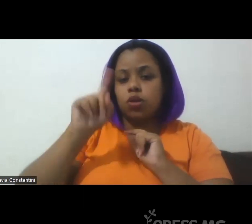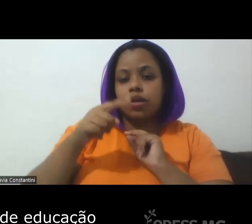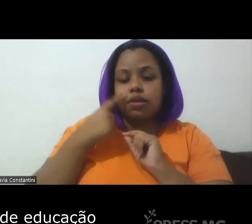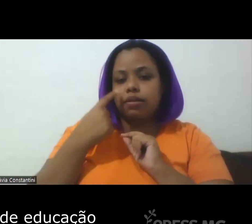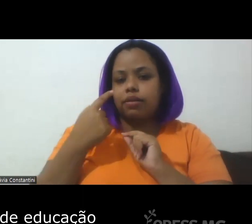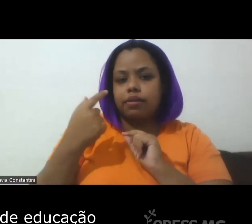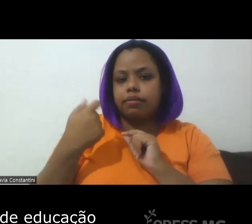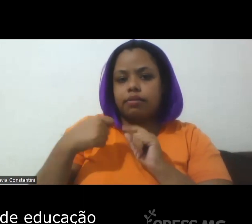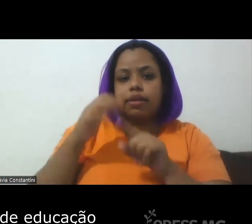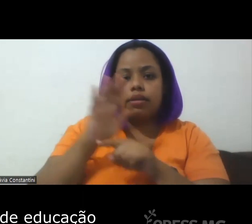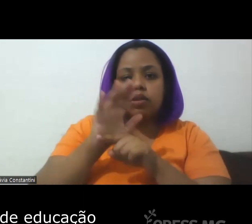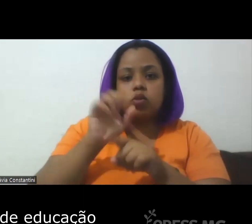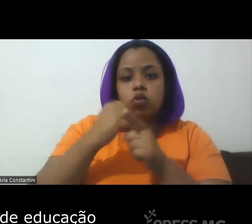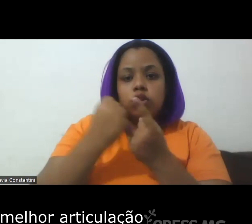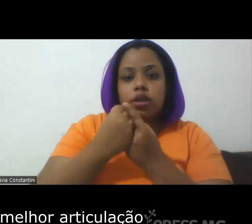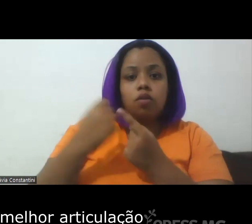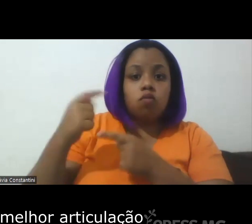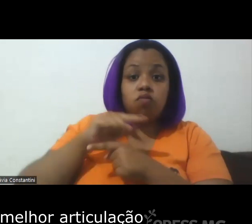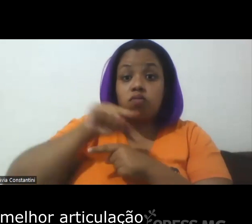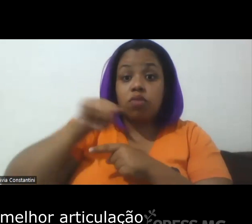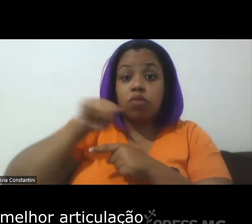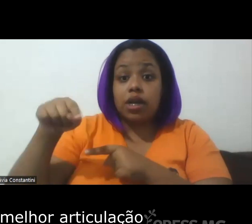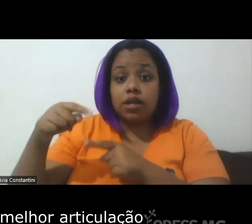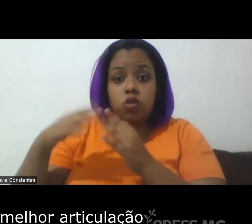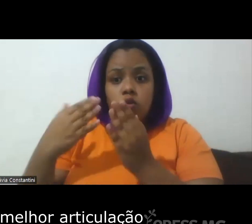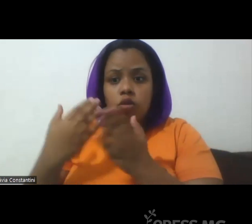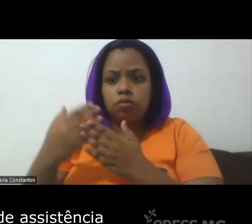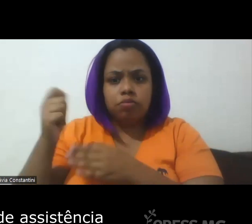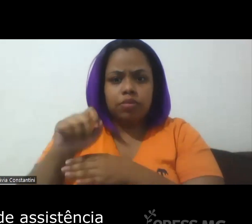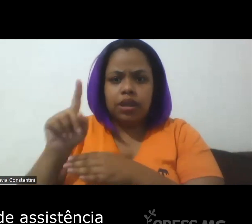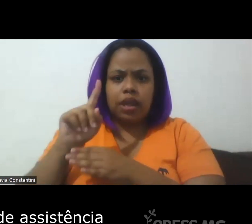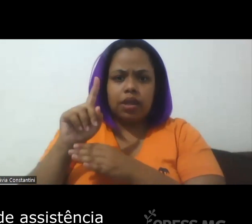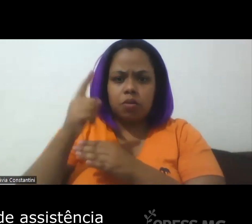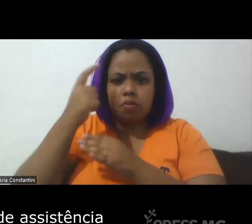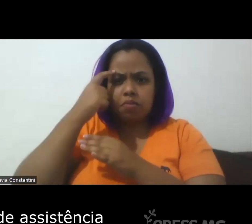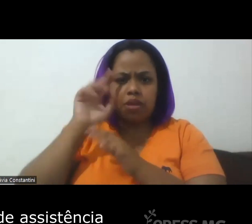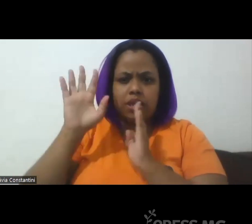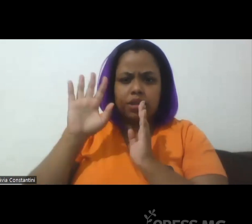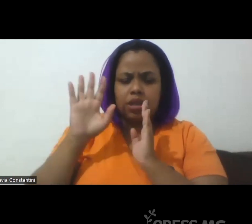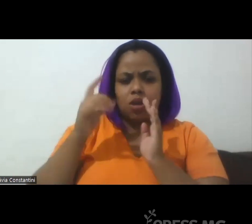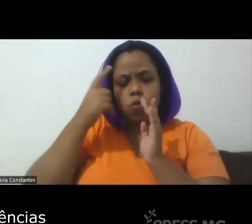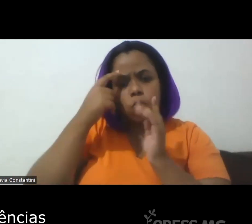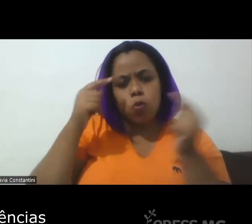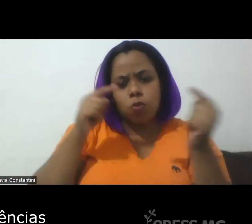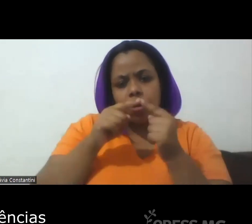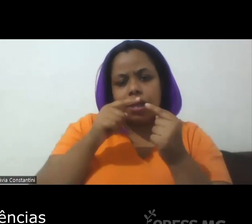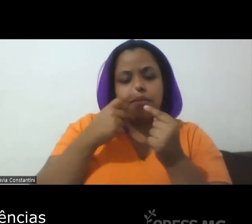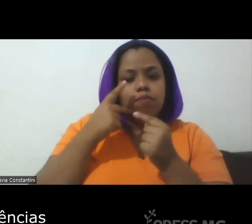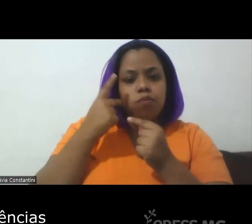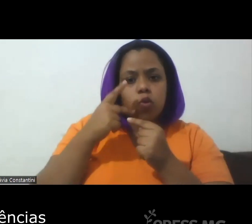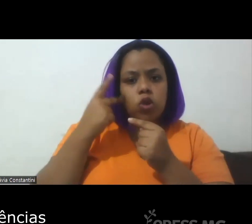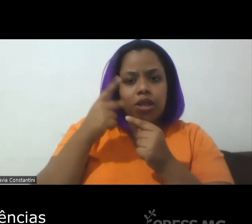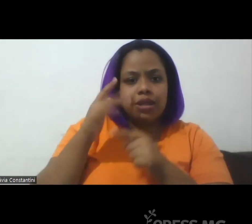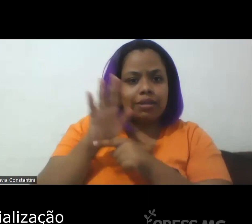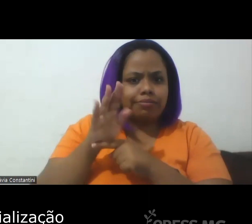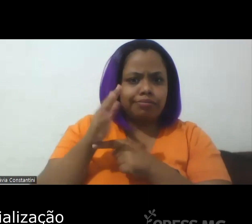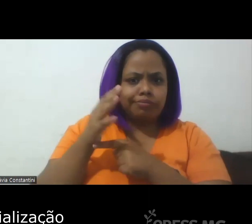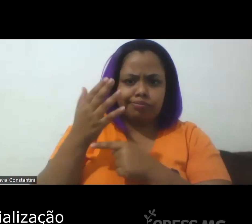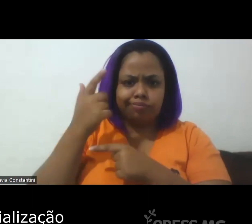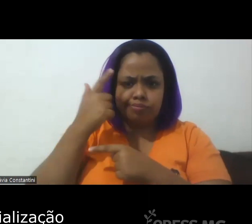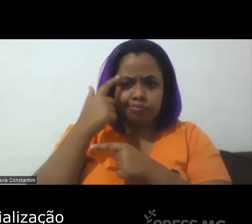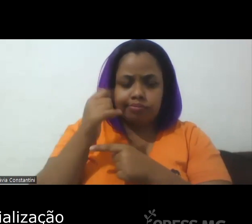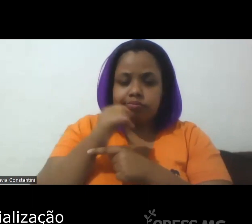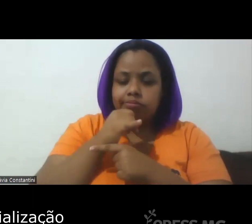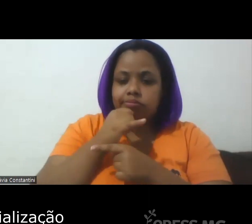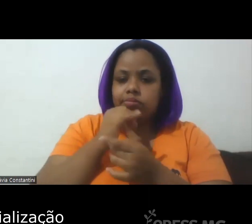escola ou na política de educação que bastaria uma melhor articulação com a política de assistência tá as tendências ou a